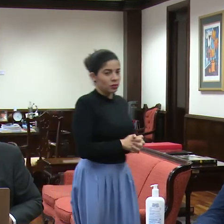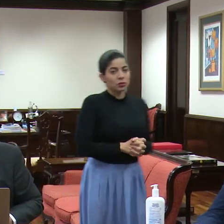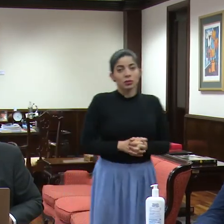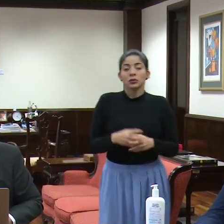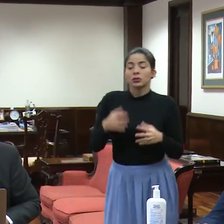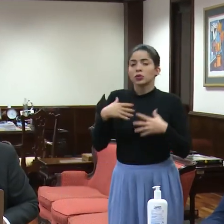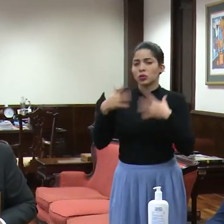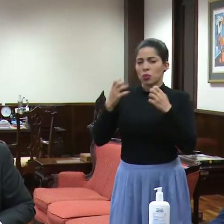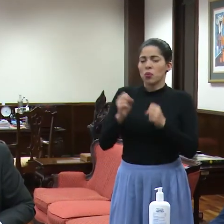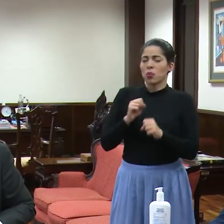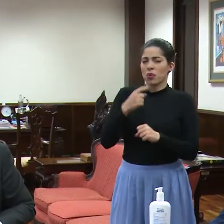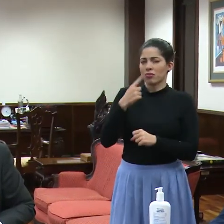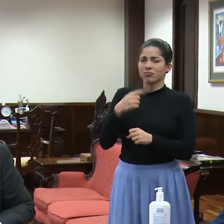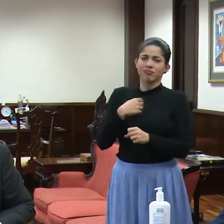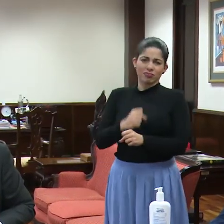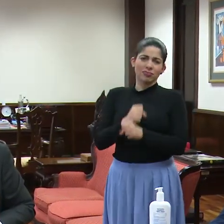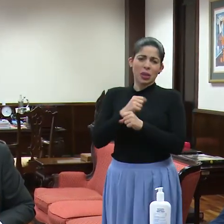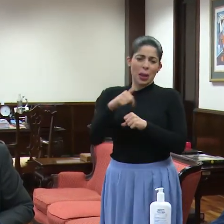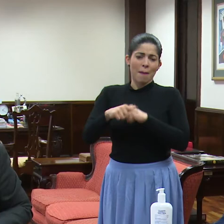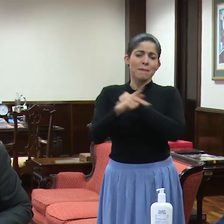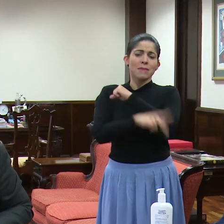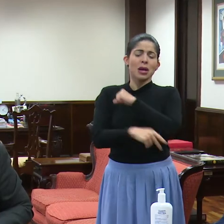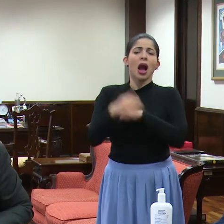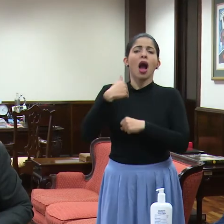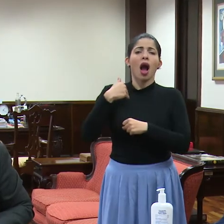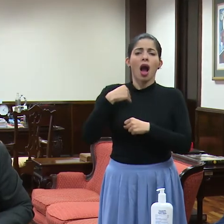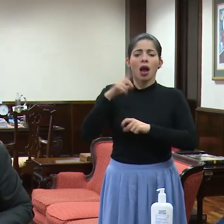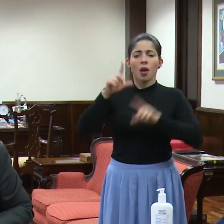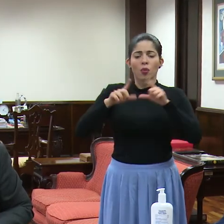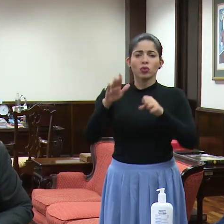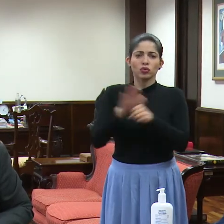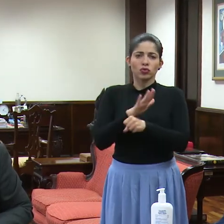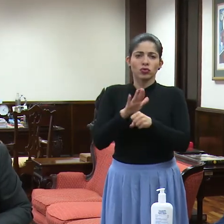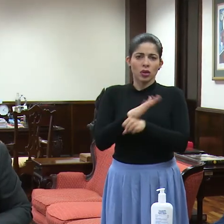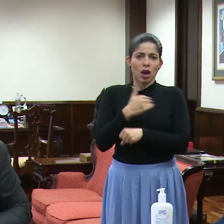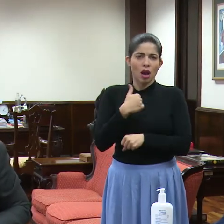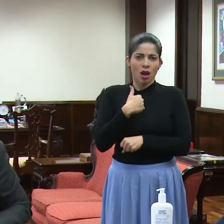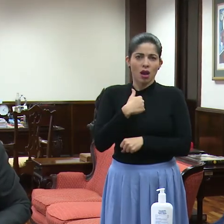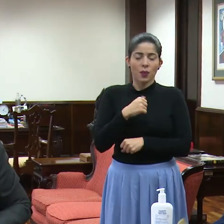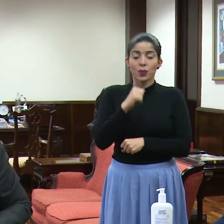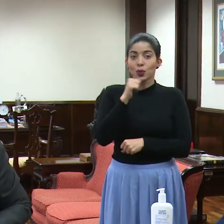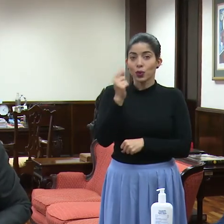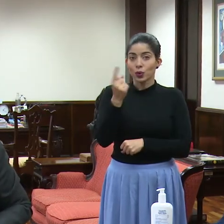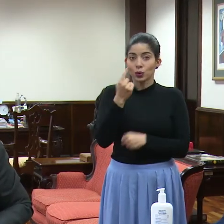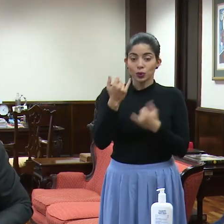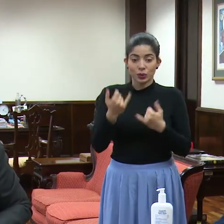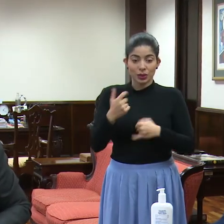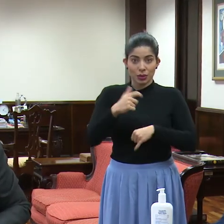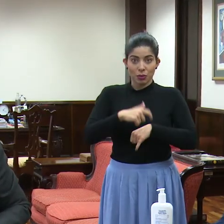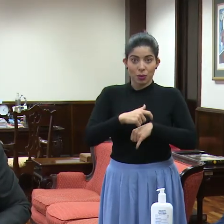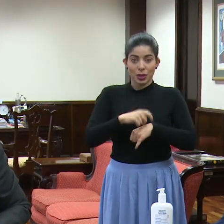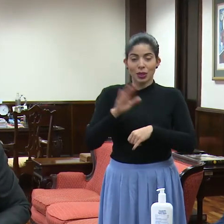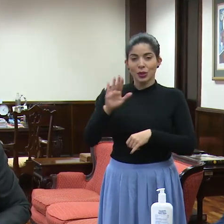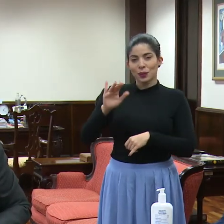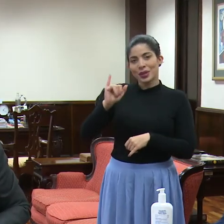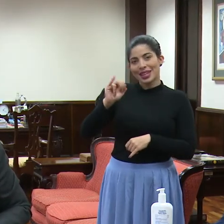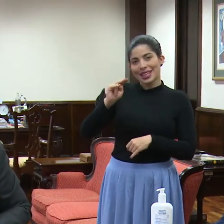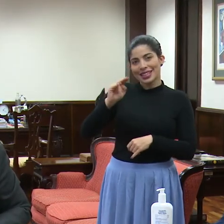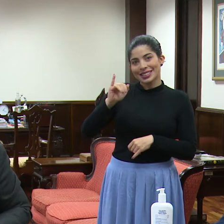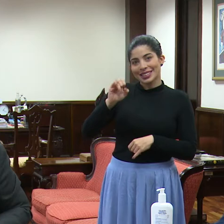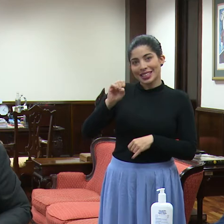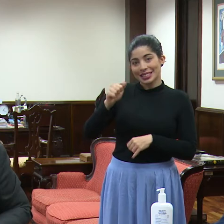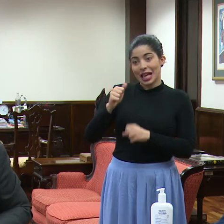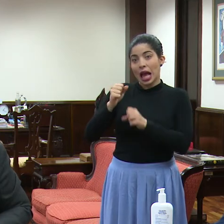garantizar que el país tiene las provisiones necesarias. De hecho, no solamente en este momento lo está haciendo inciensa. Correcto.